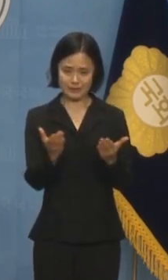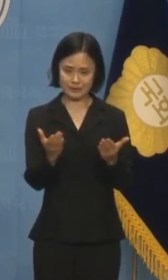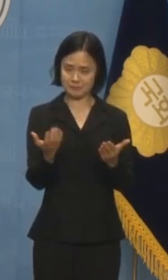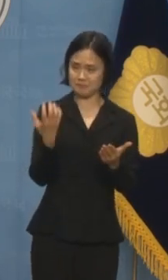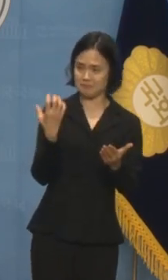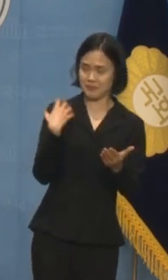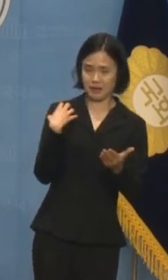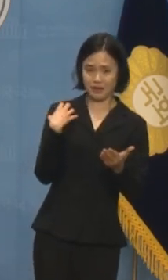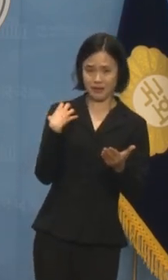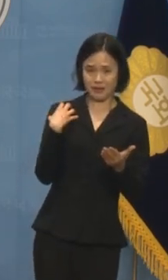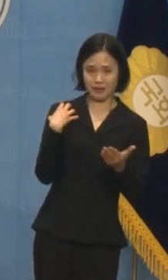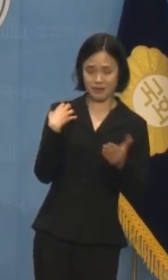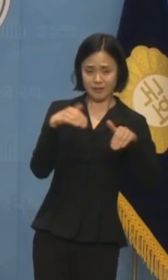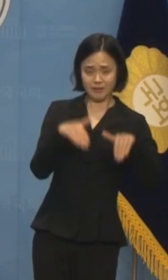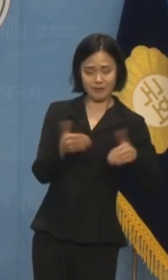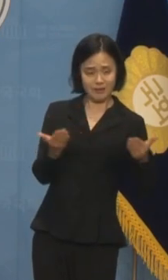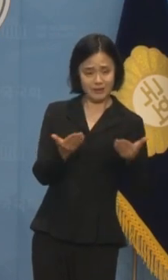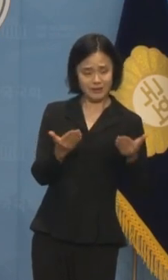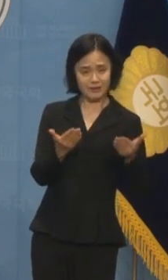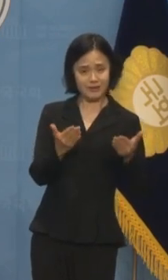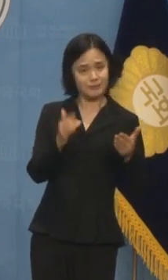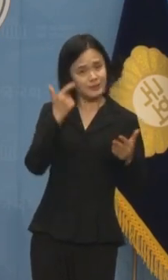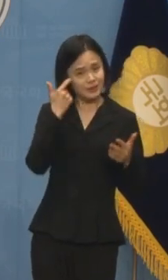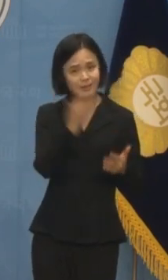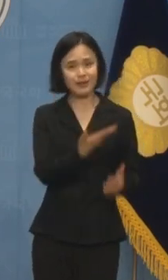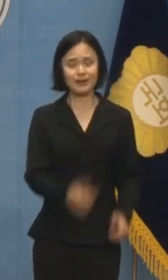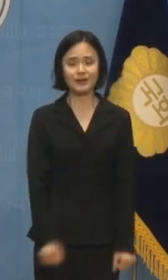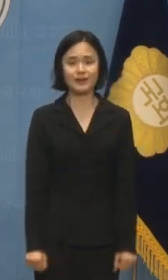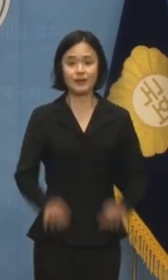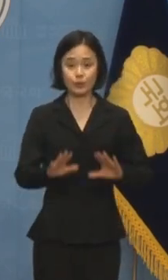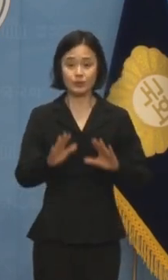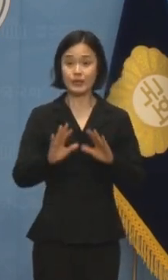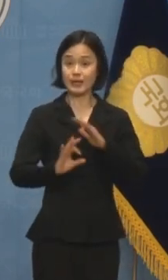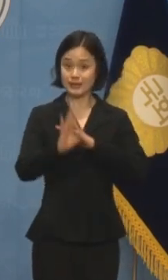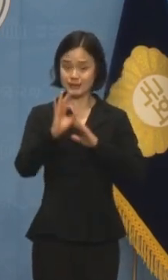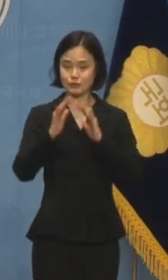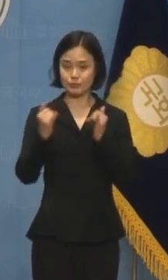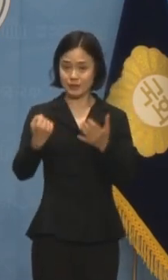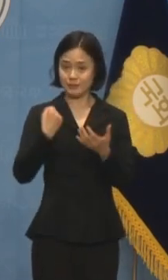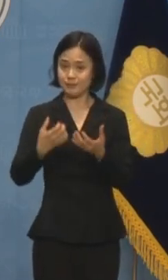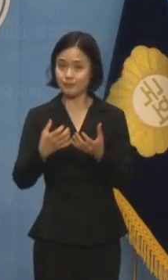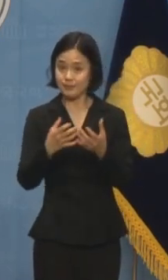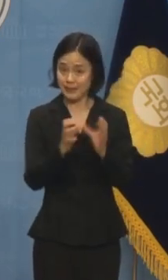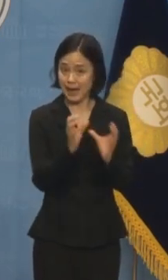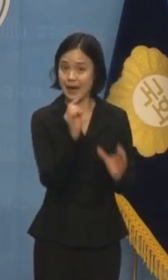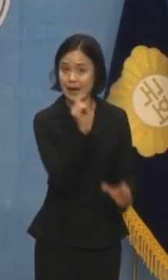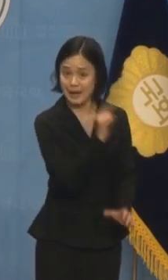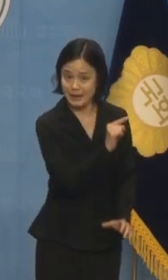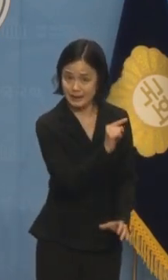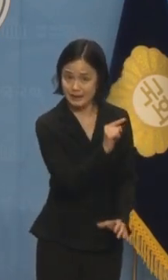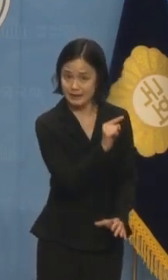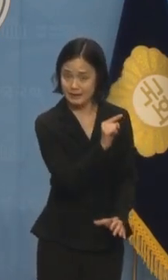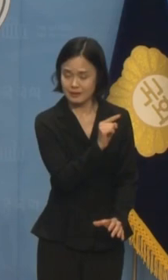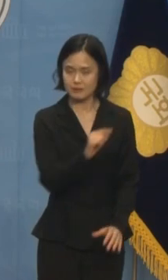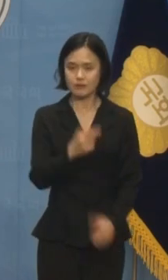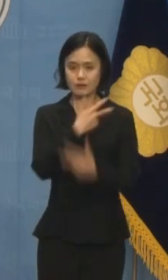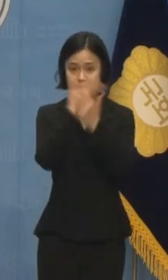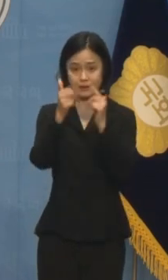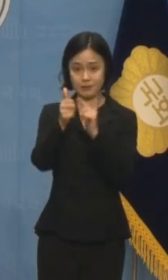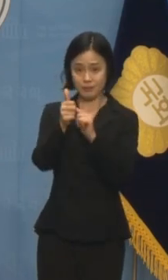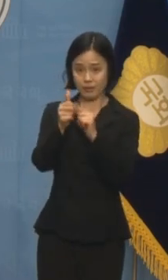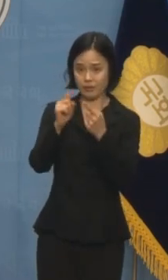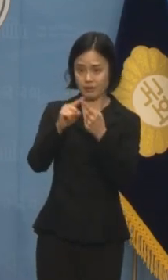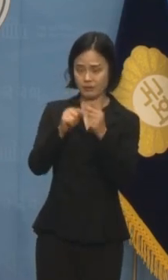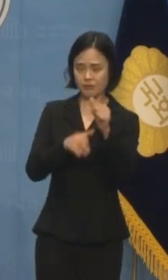국민의힘이 오늘 아침 총공세라도 펼치듯 야당 대표를 향한 음해를 쏟아내었습니다.